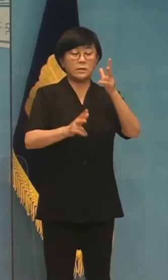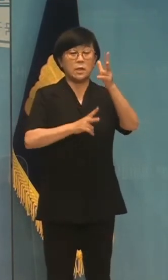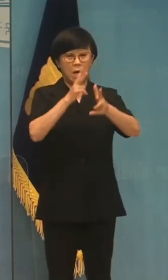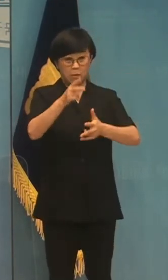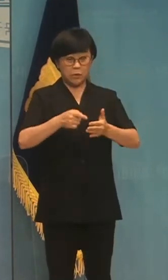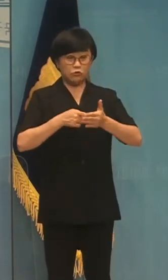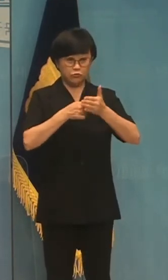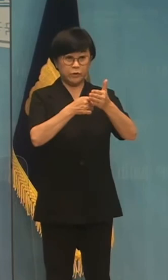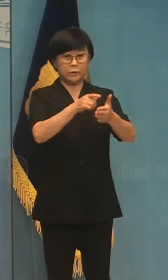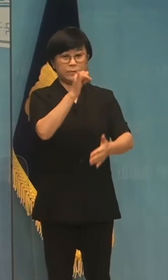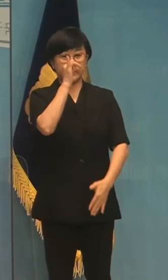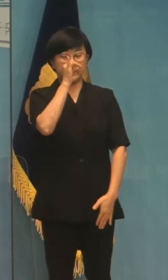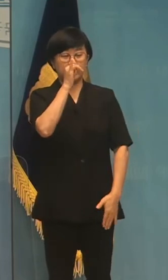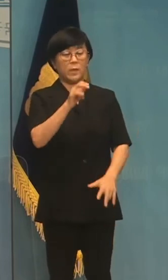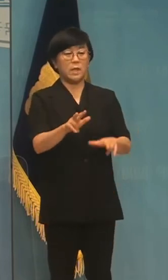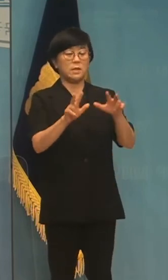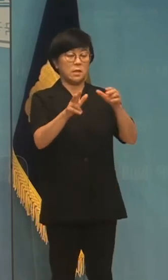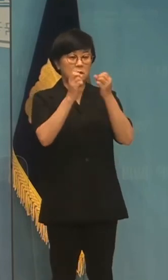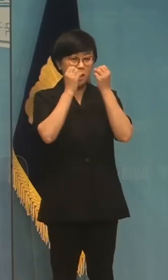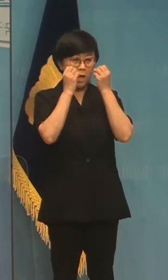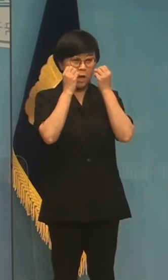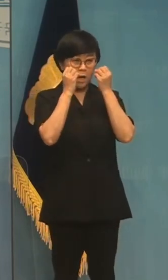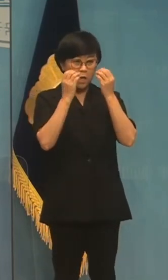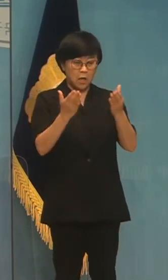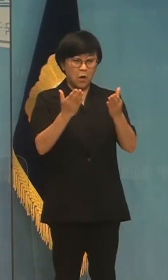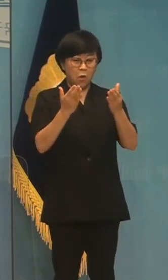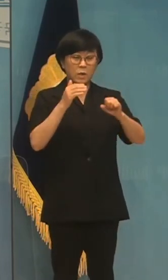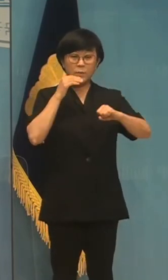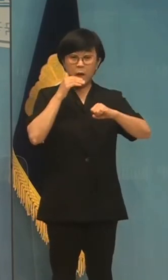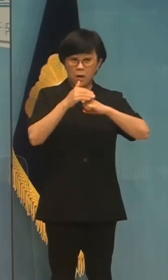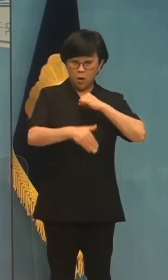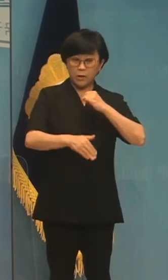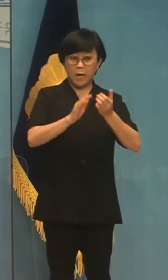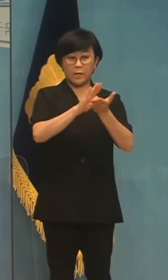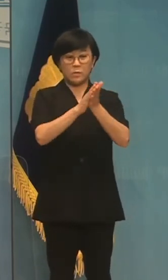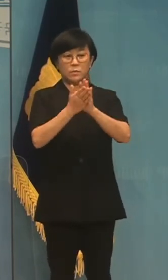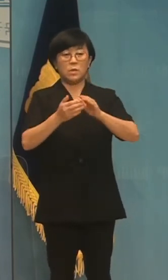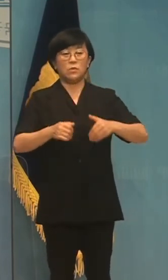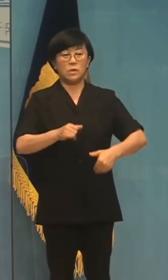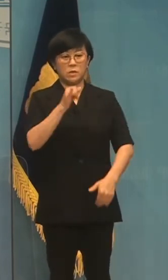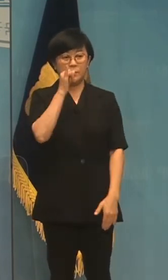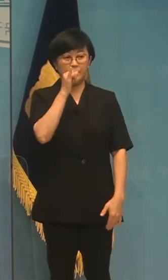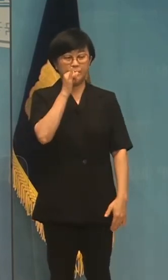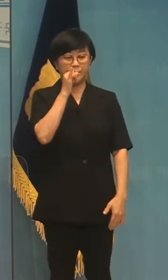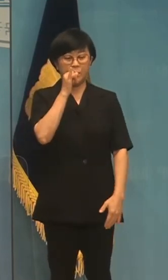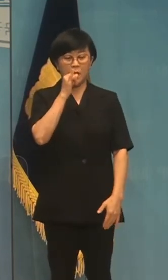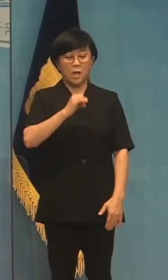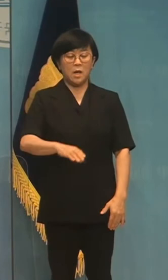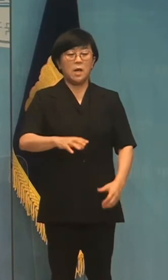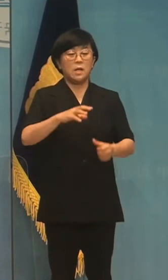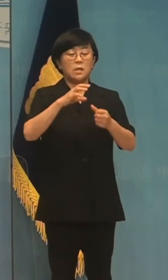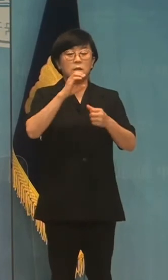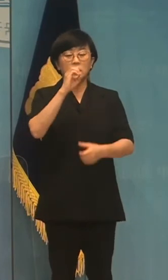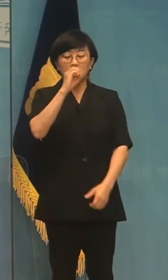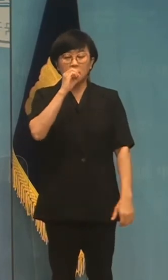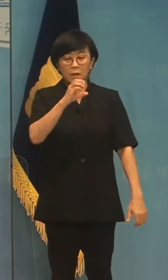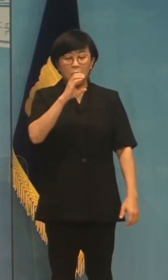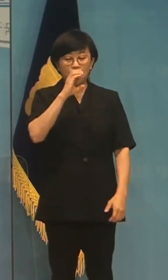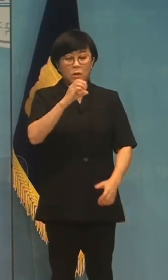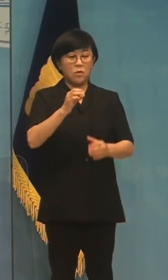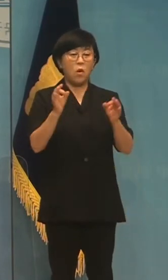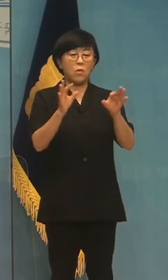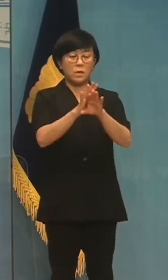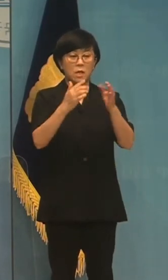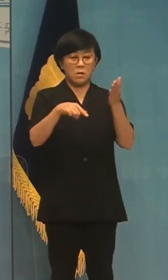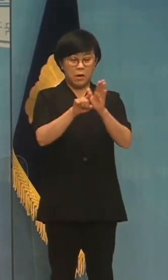이제는 새로운 패러다임이 필요한 시기입니다. 탈탄소사회, 탈원전사회로 가는